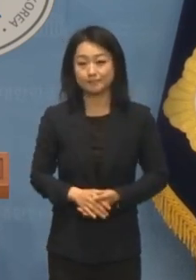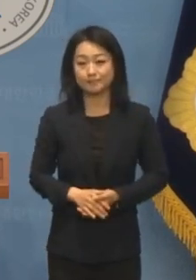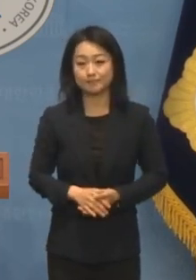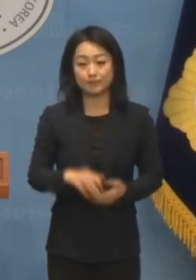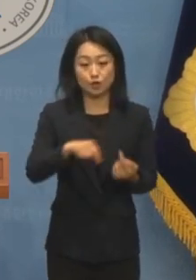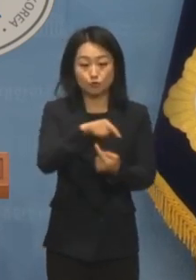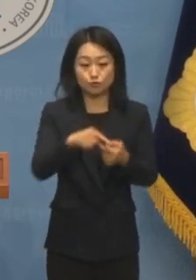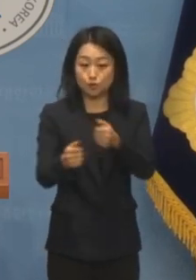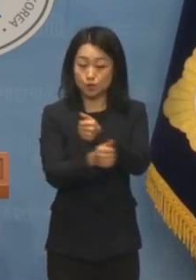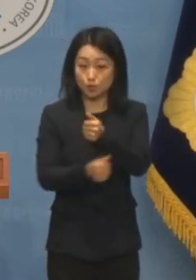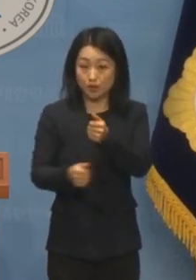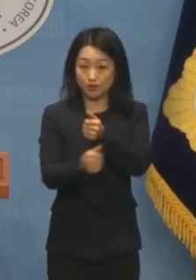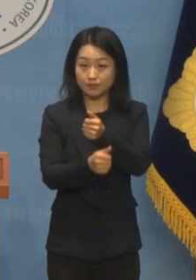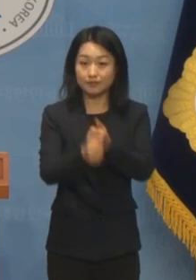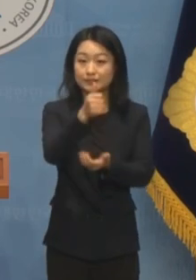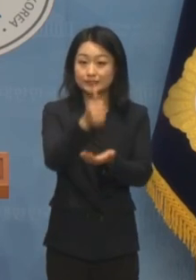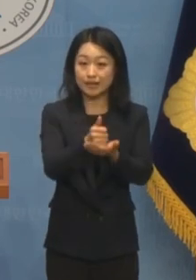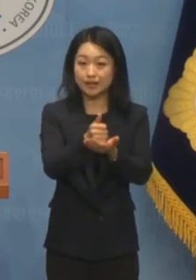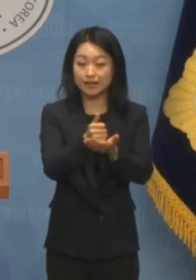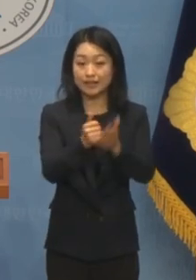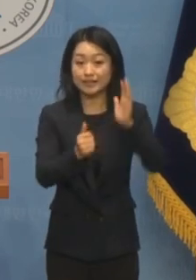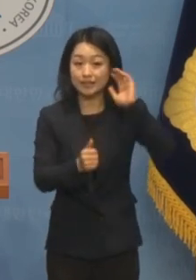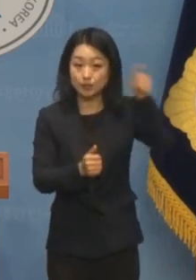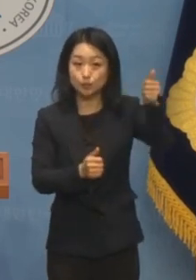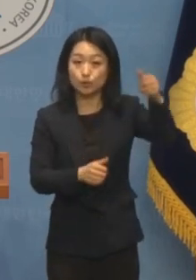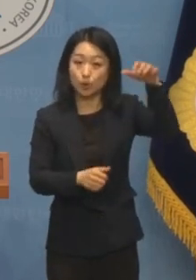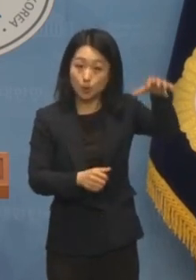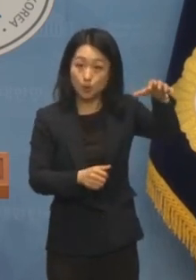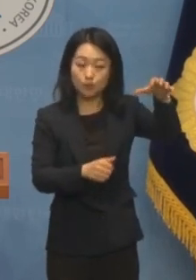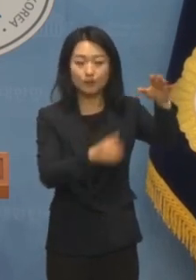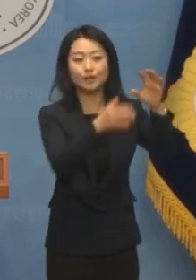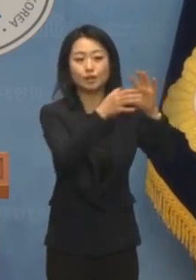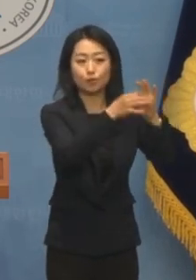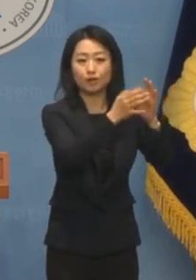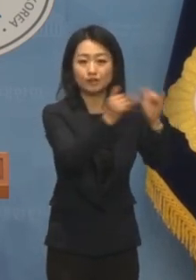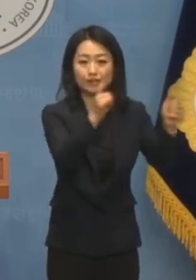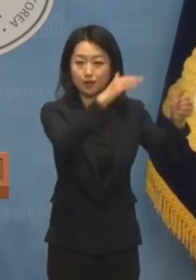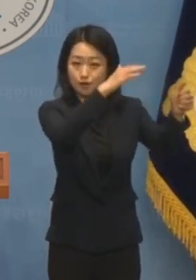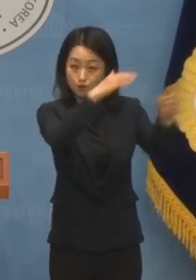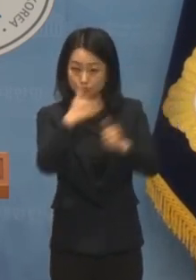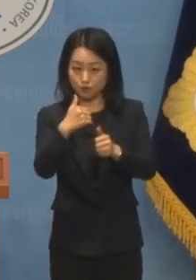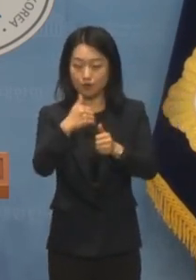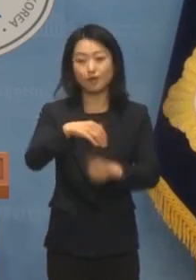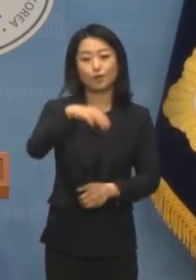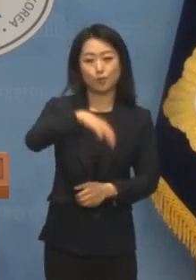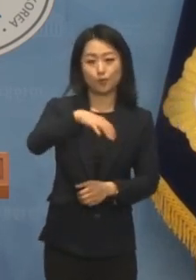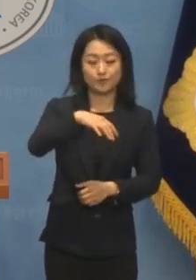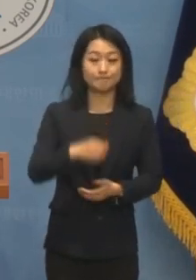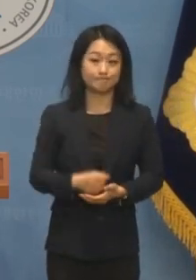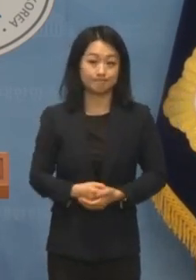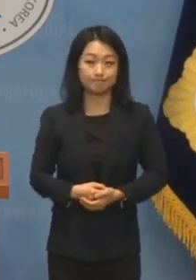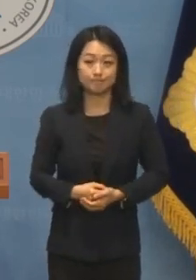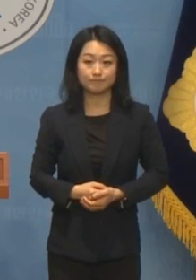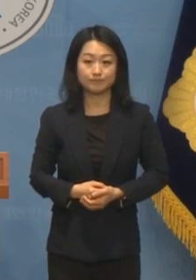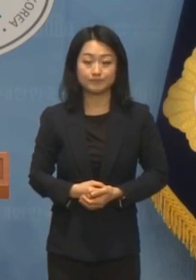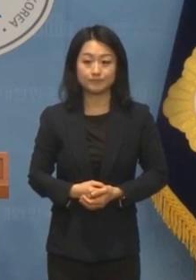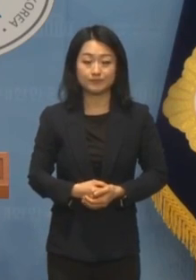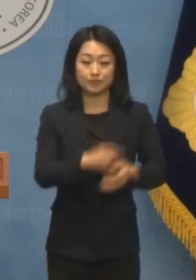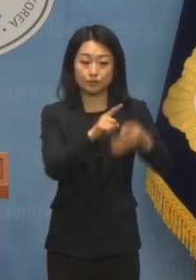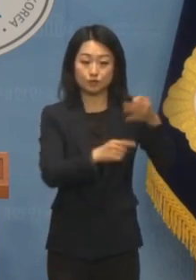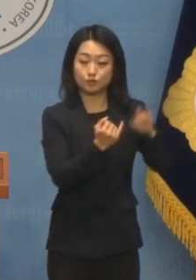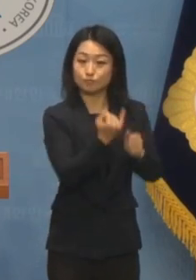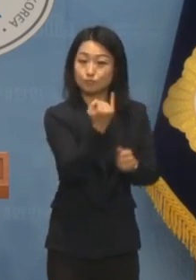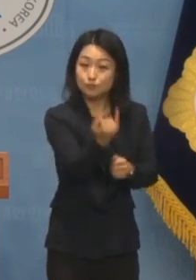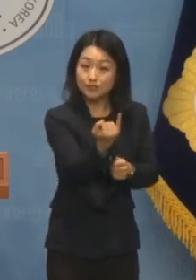운영위원회는 용산 대통령실에 대통령 측근들을 출석시킬 수 있는 곳입니다. 김건희